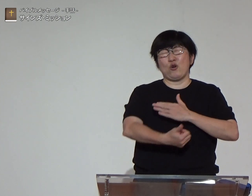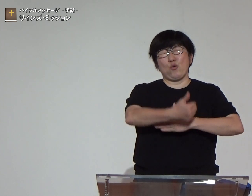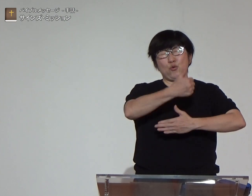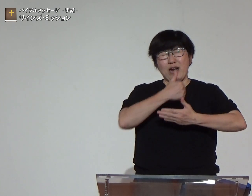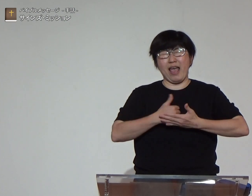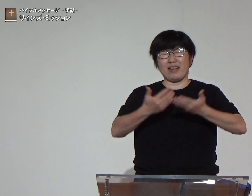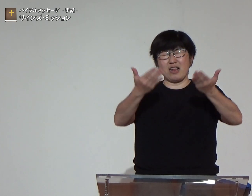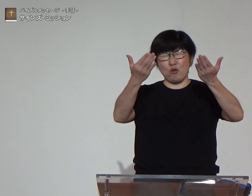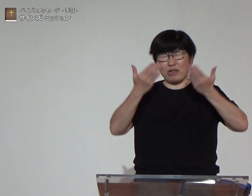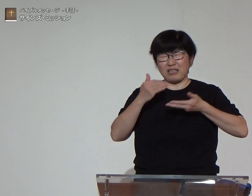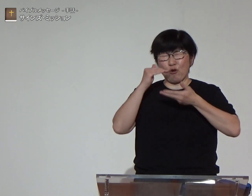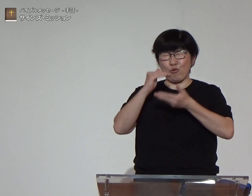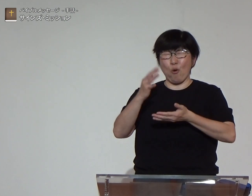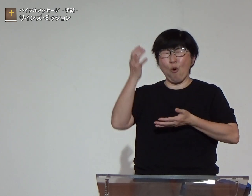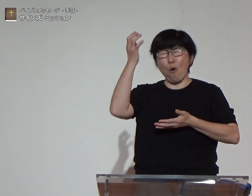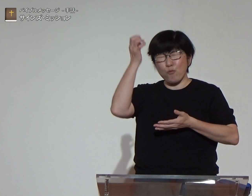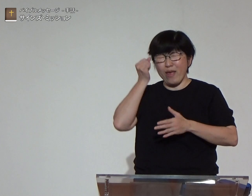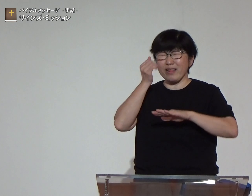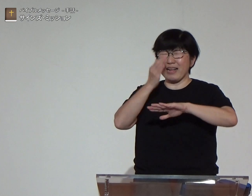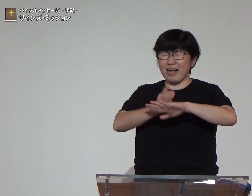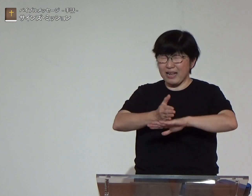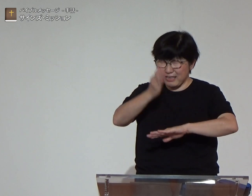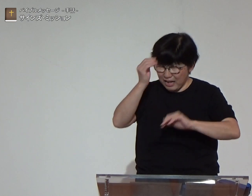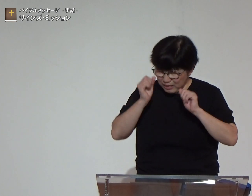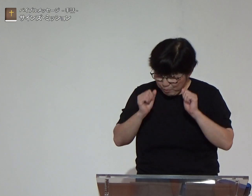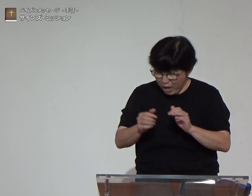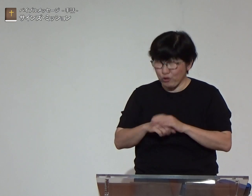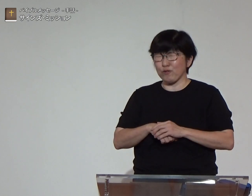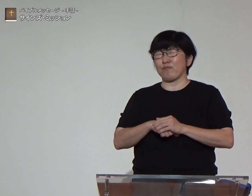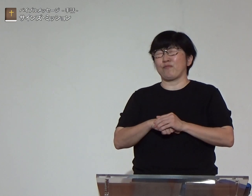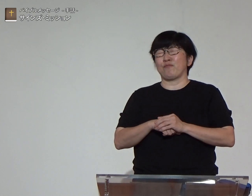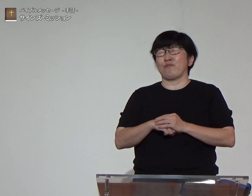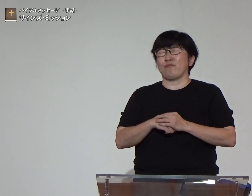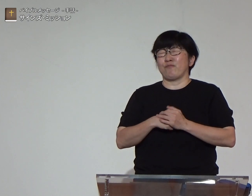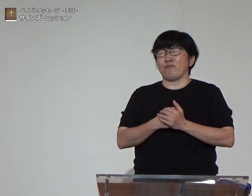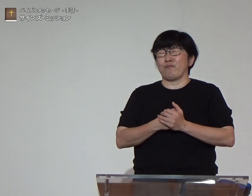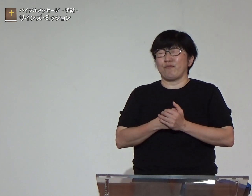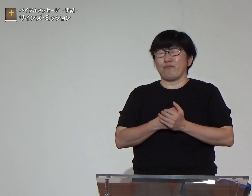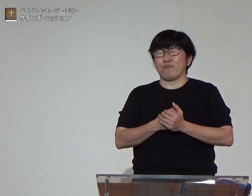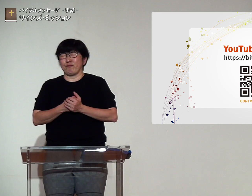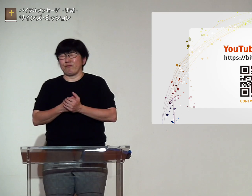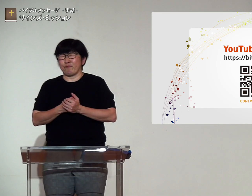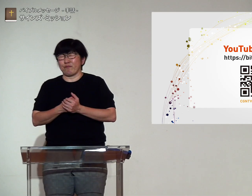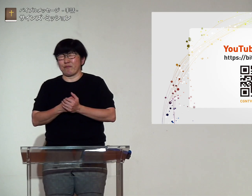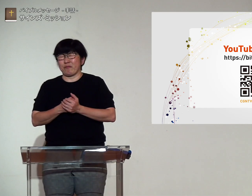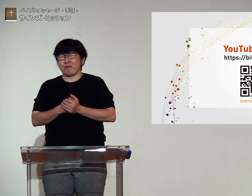愛し受け入れてくださっているということを覚え感謝します